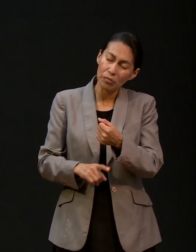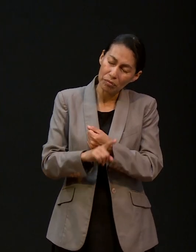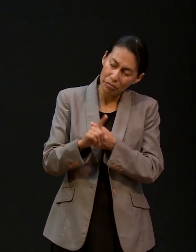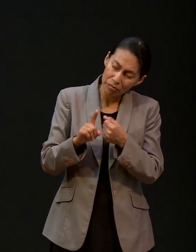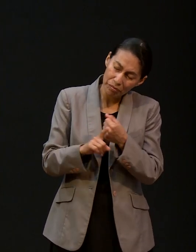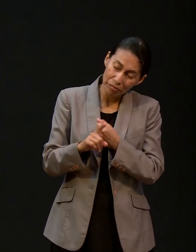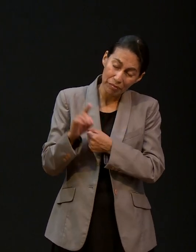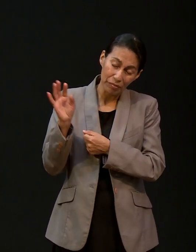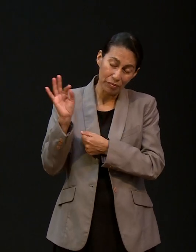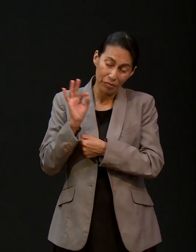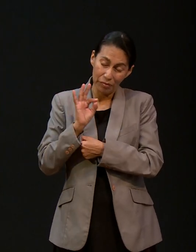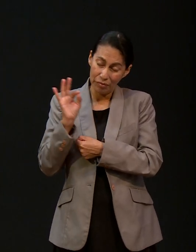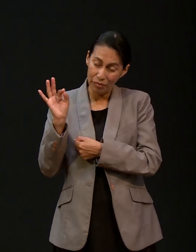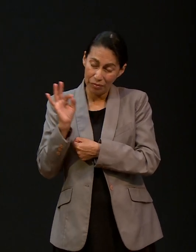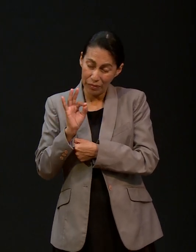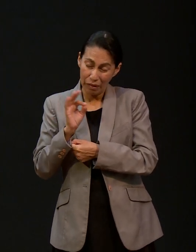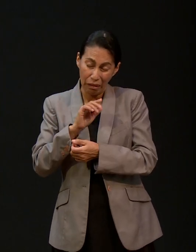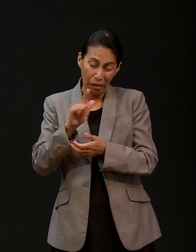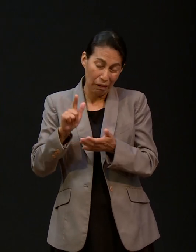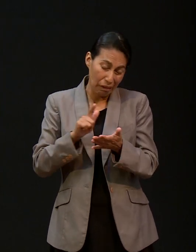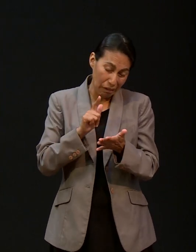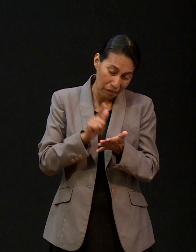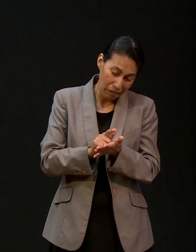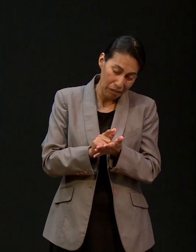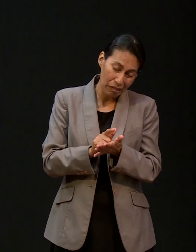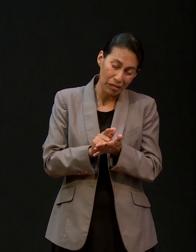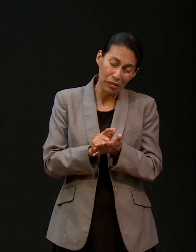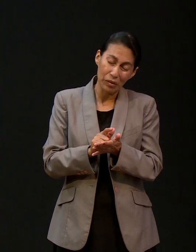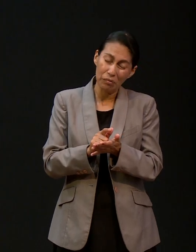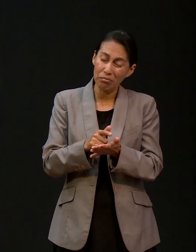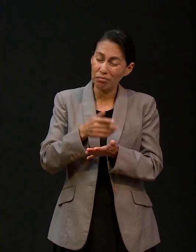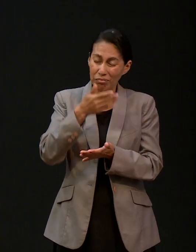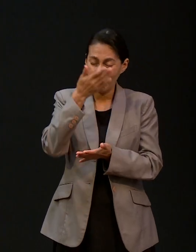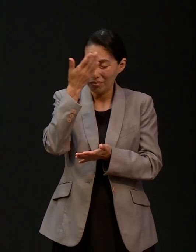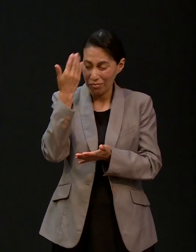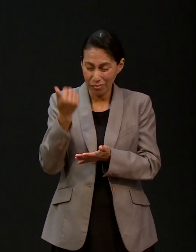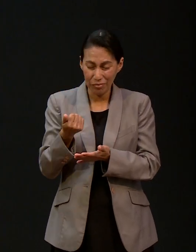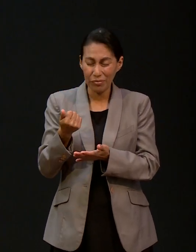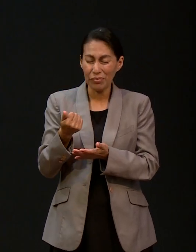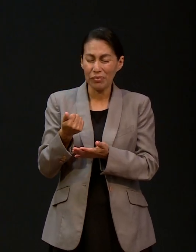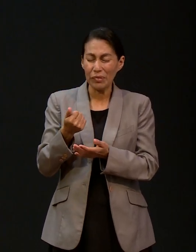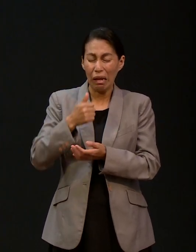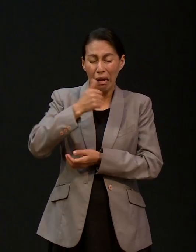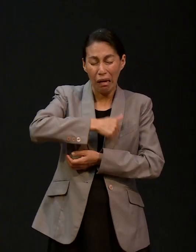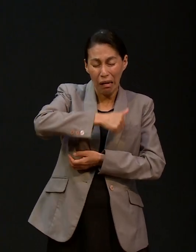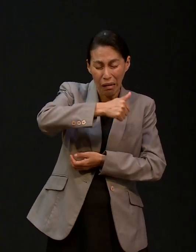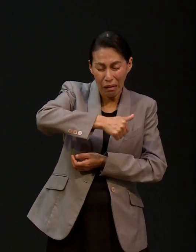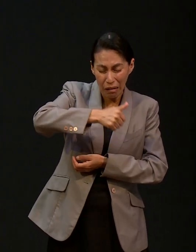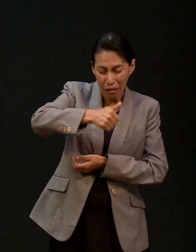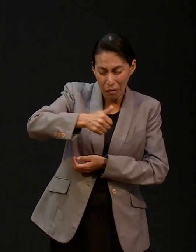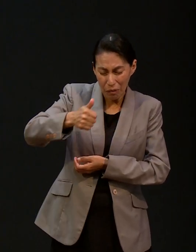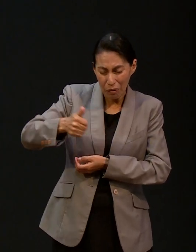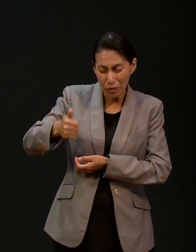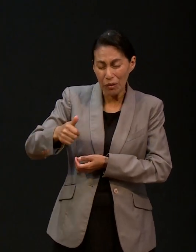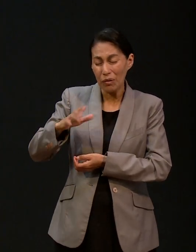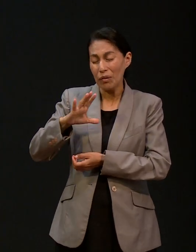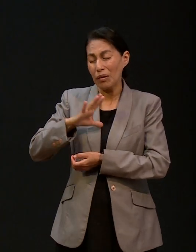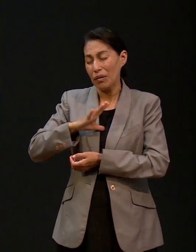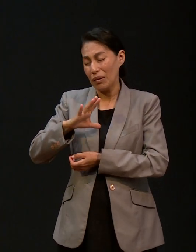problemas probablemente legales no sabemos Señor cuál es la razón